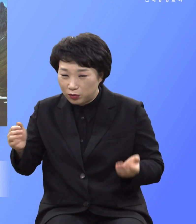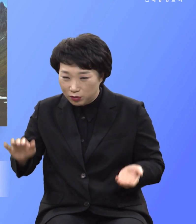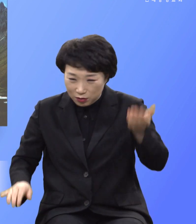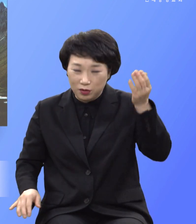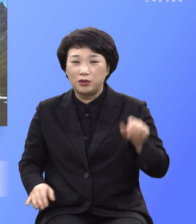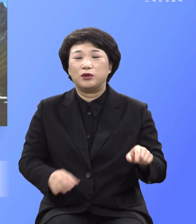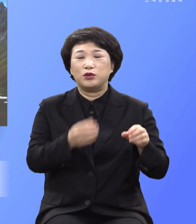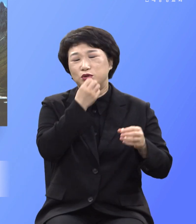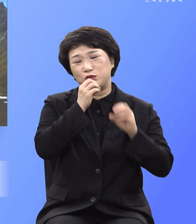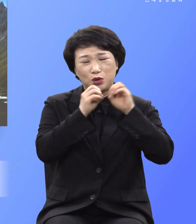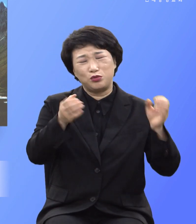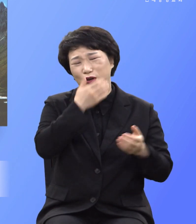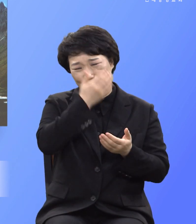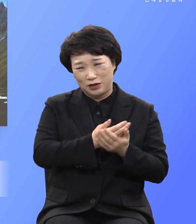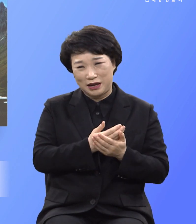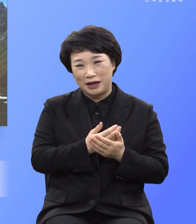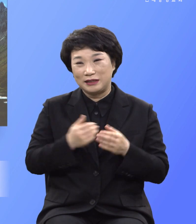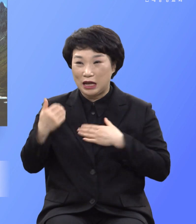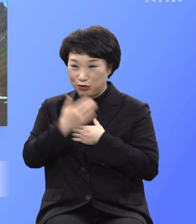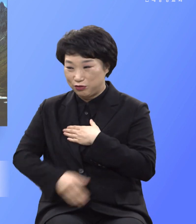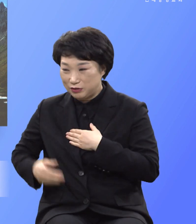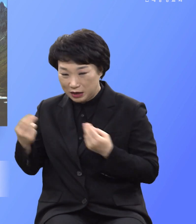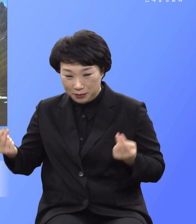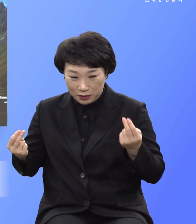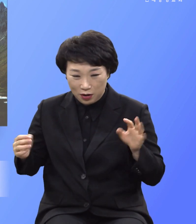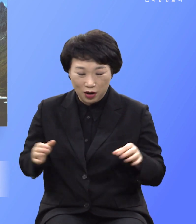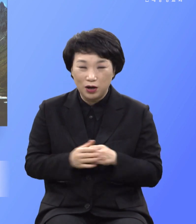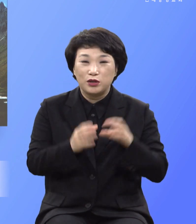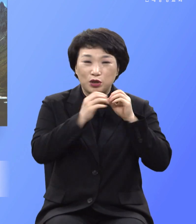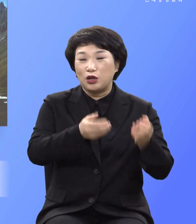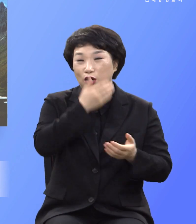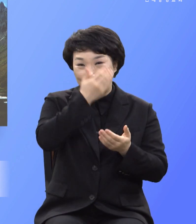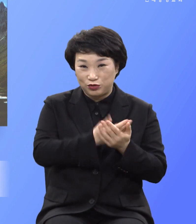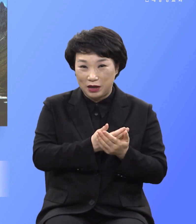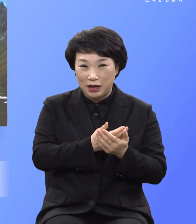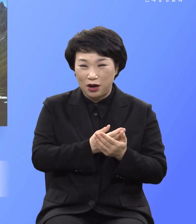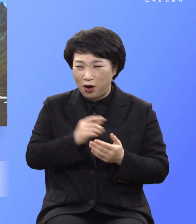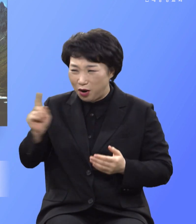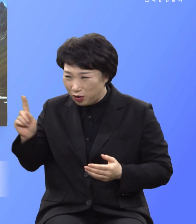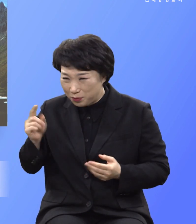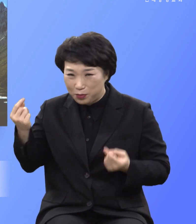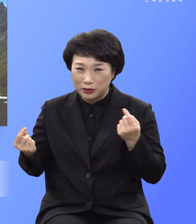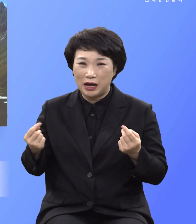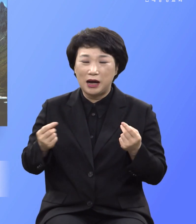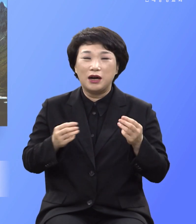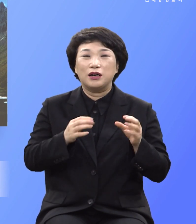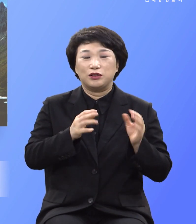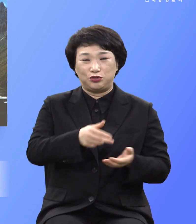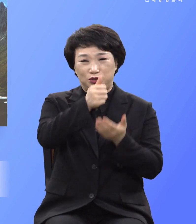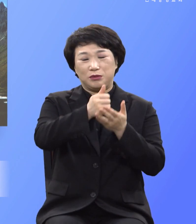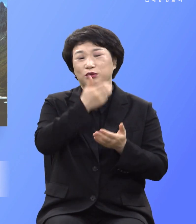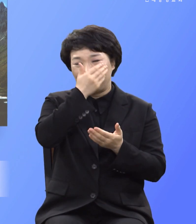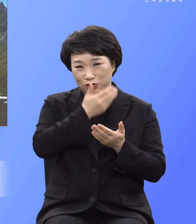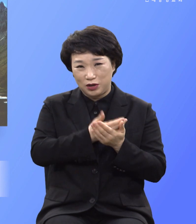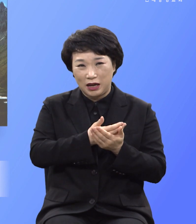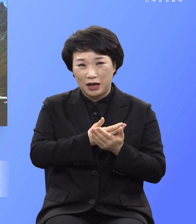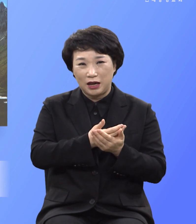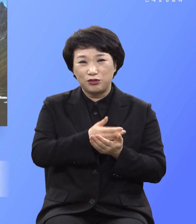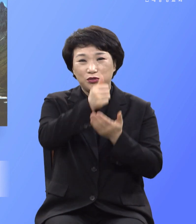육체보다 큰 것이요 어떤 것보다 큰 것이기에 주님은 피 흘려 죽을 만큼이나